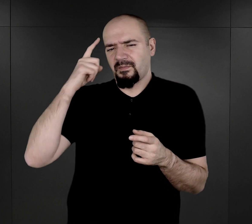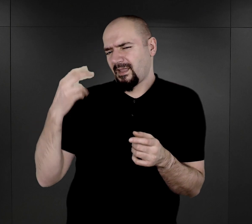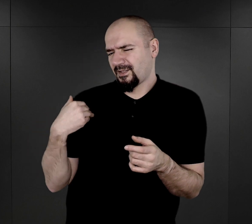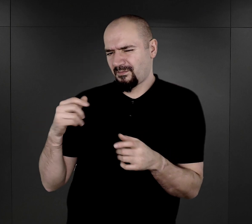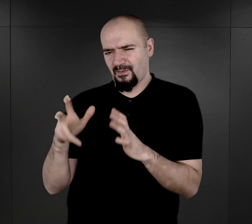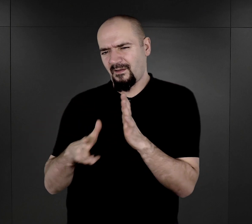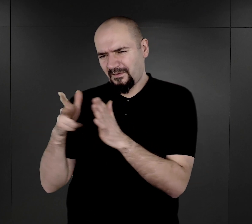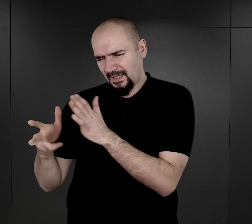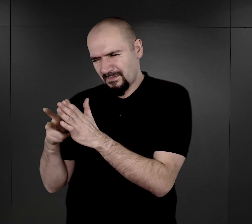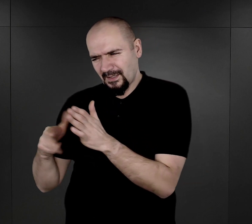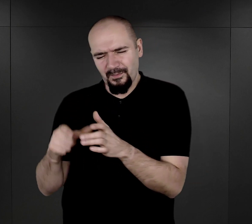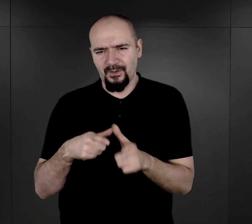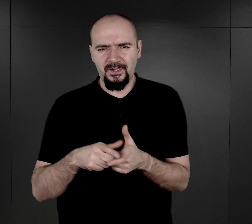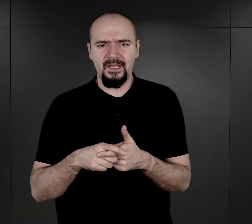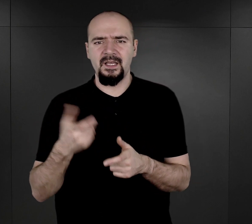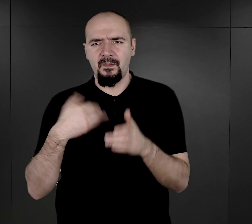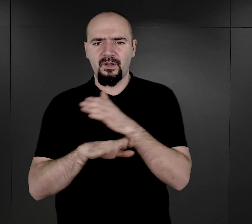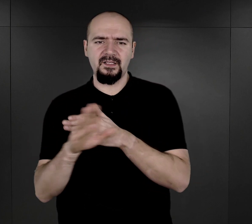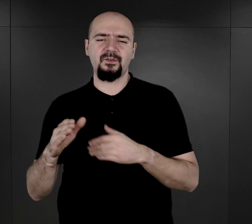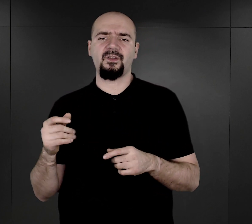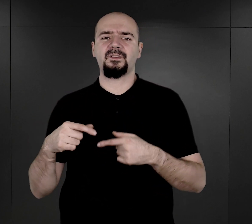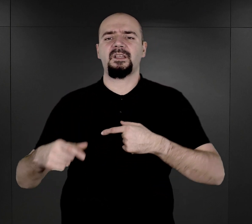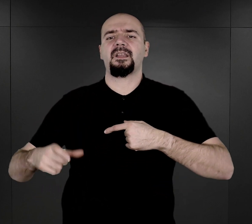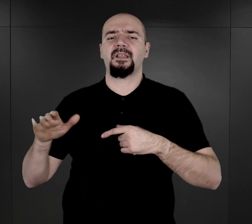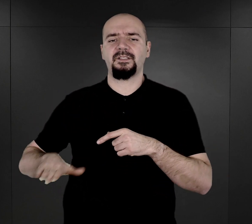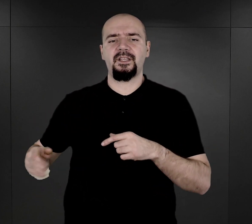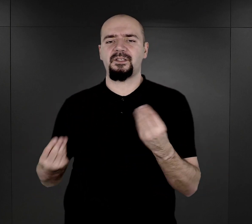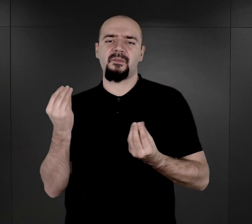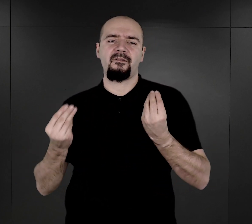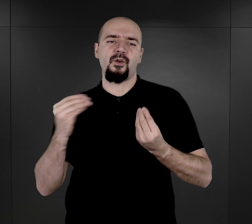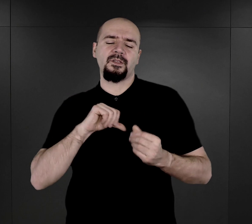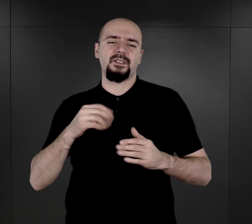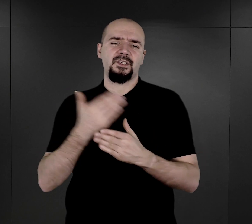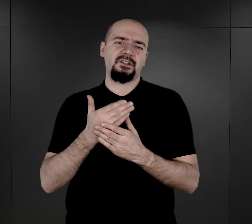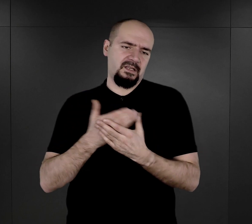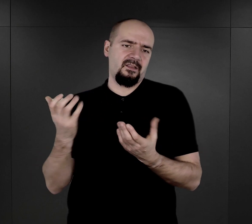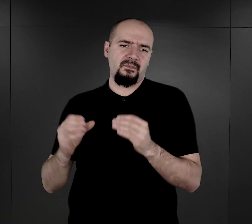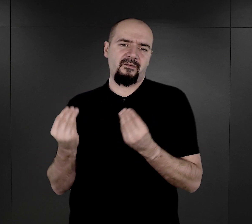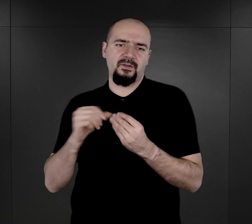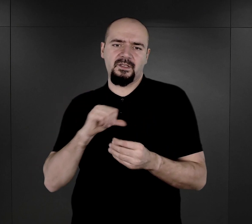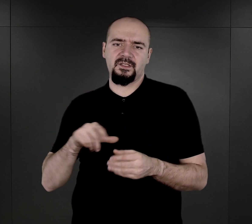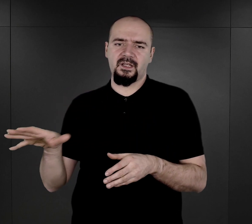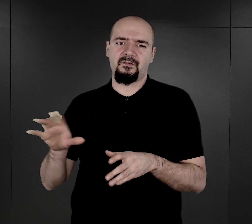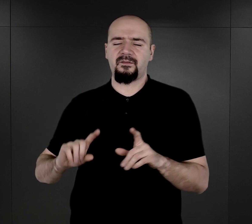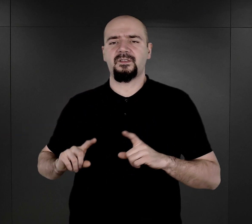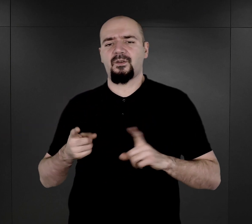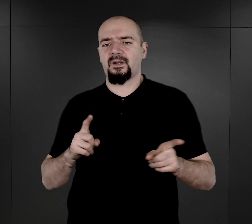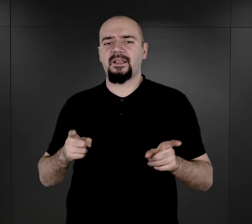kręcone, pokazujące właśnie dzieci romskie bawiące się i mające jakąś taką zorganizowaną formę